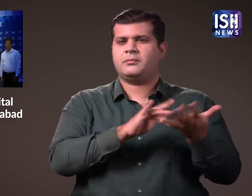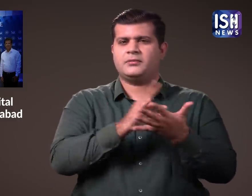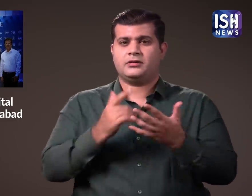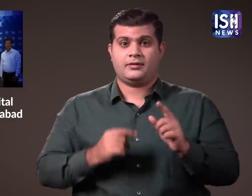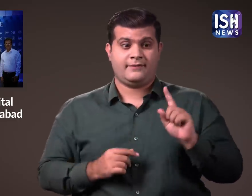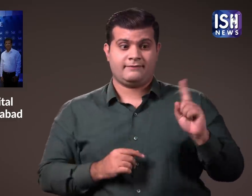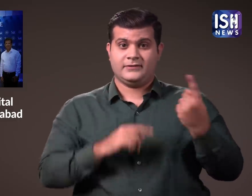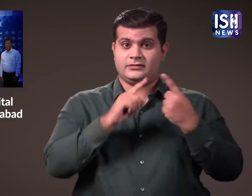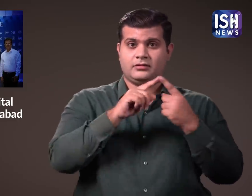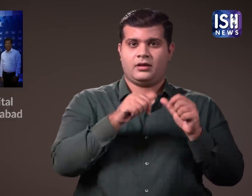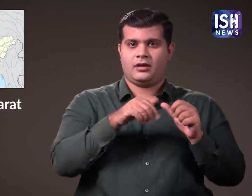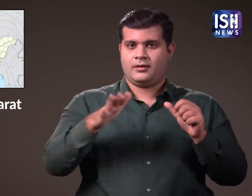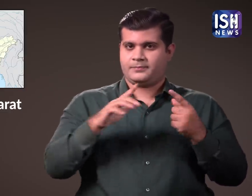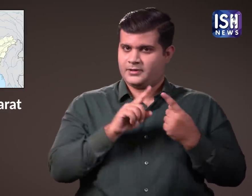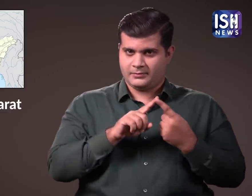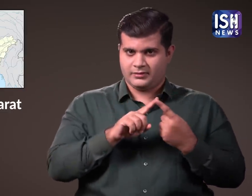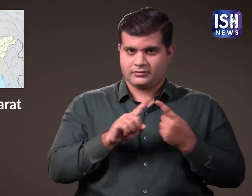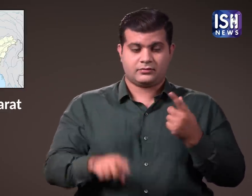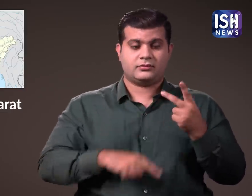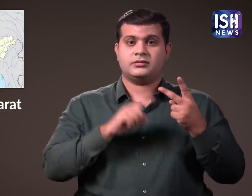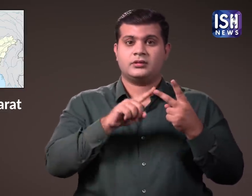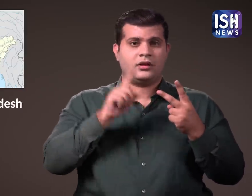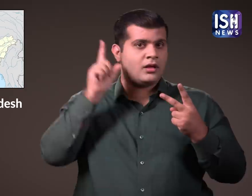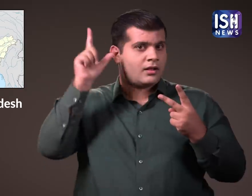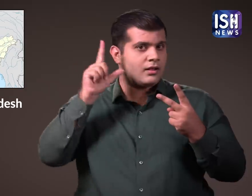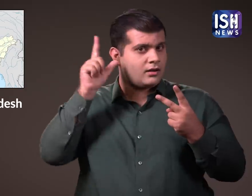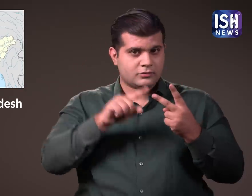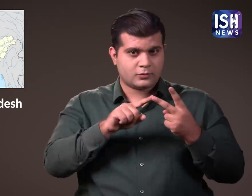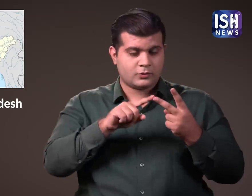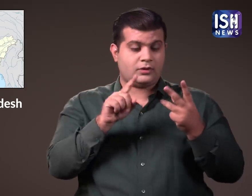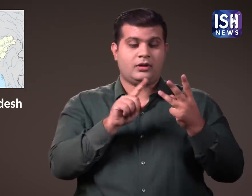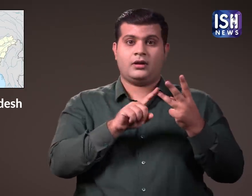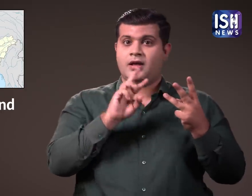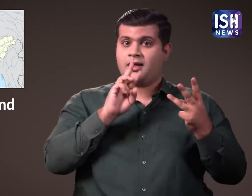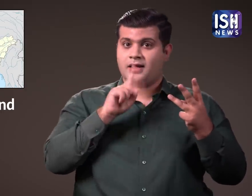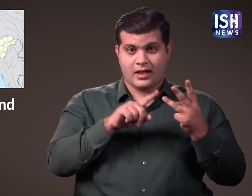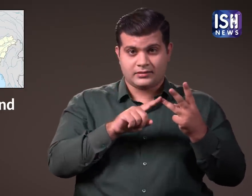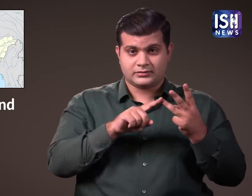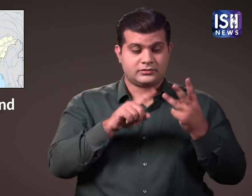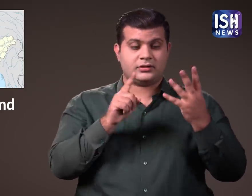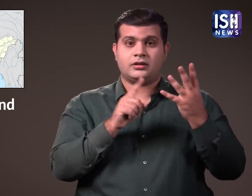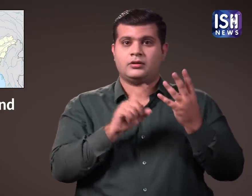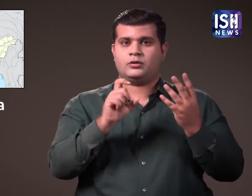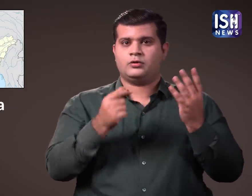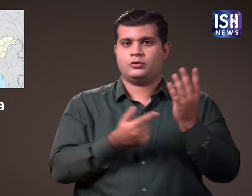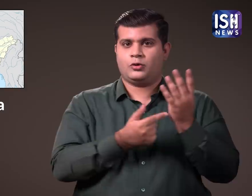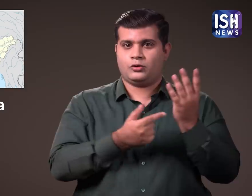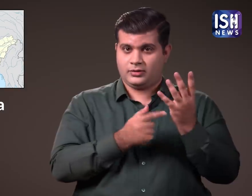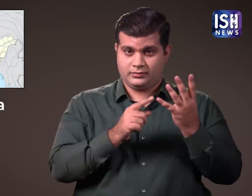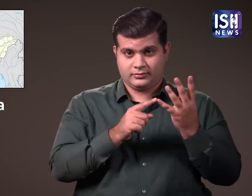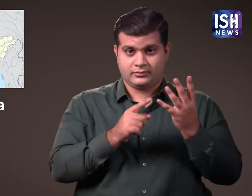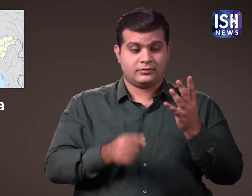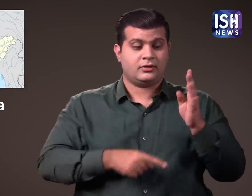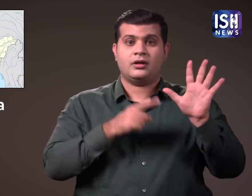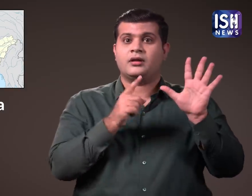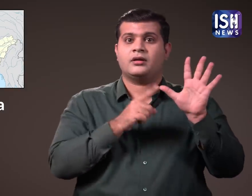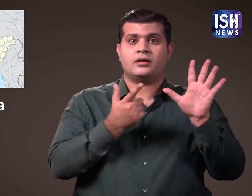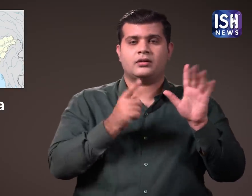एम्दबाद, लखनाव, रांची, कटक, धरमशाला